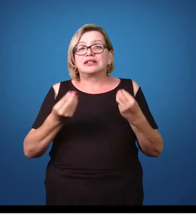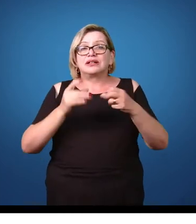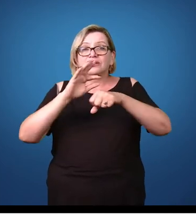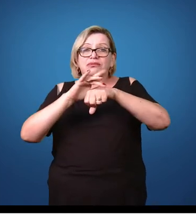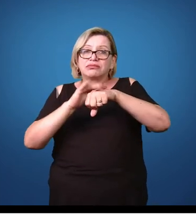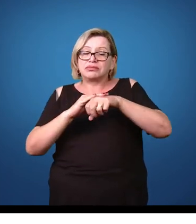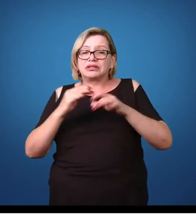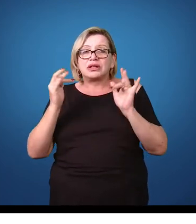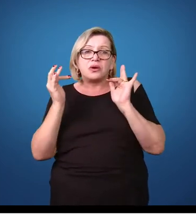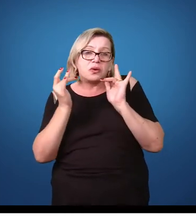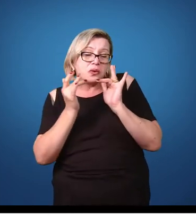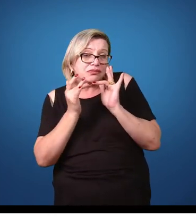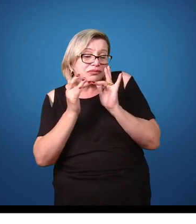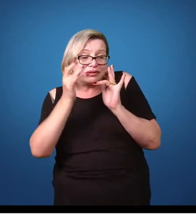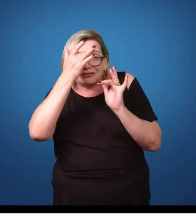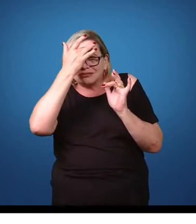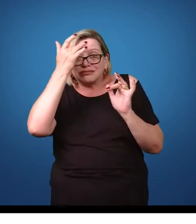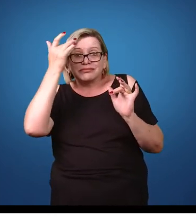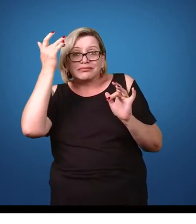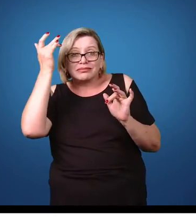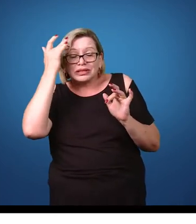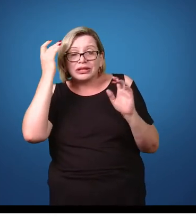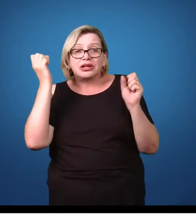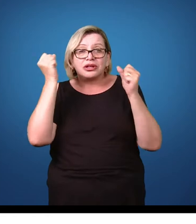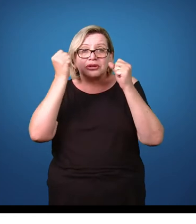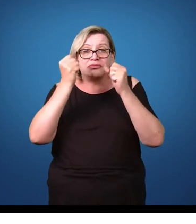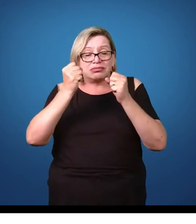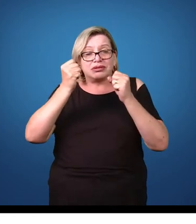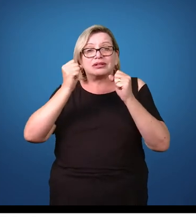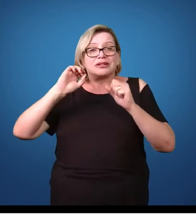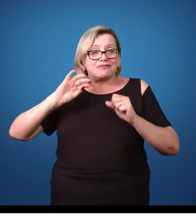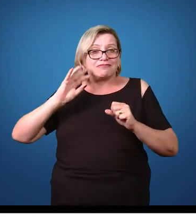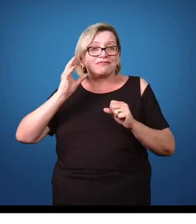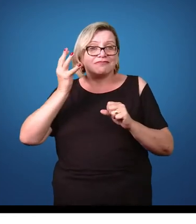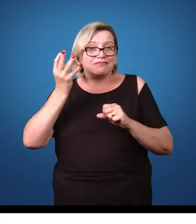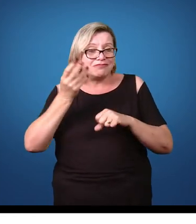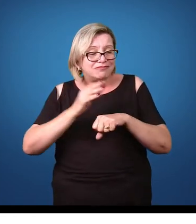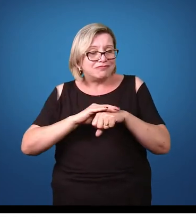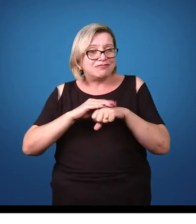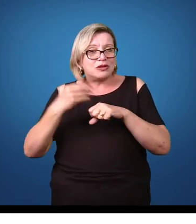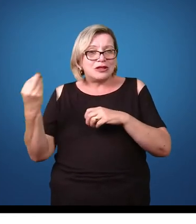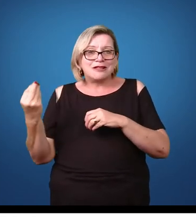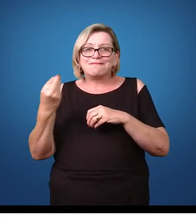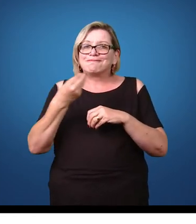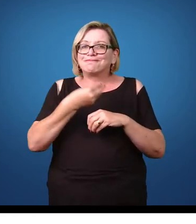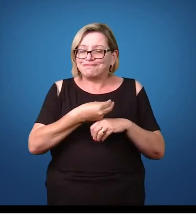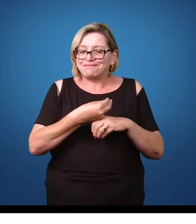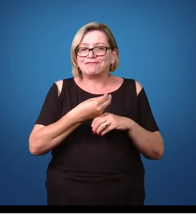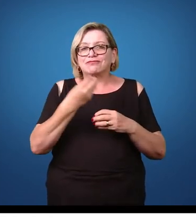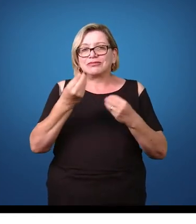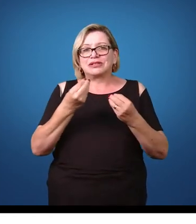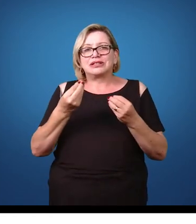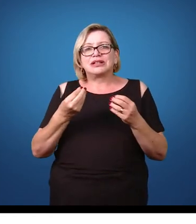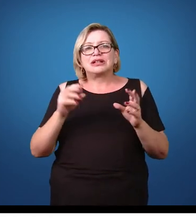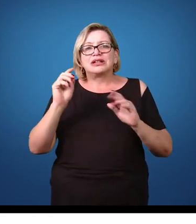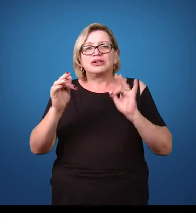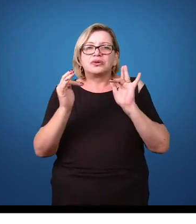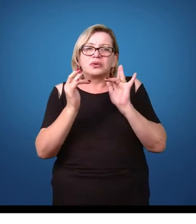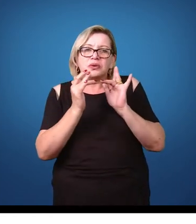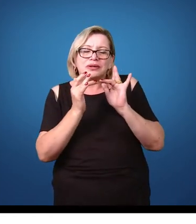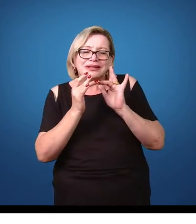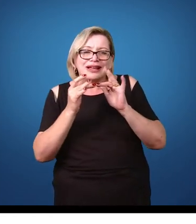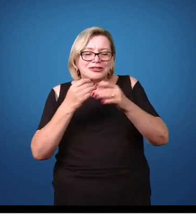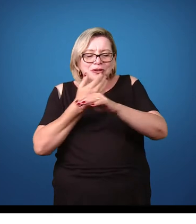relações sexuais, contato íntimo entre as pessoas, pode ser que essa pessoa tenha escabiose e esse